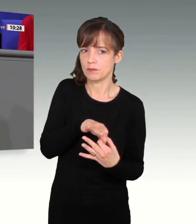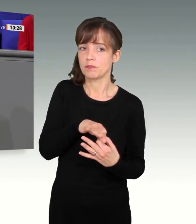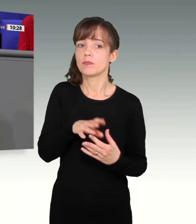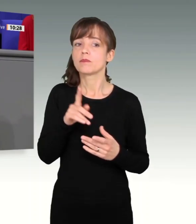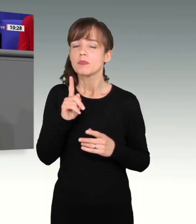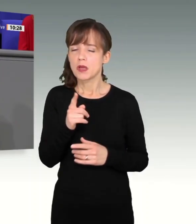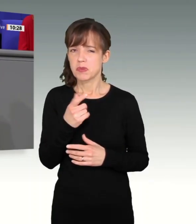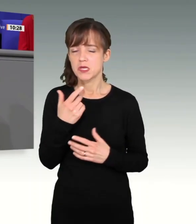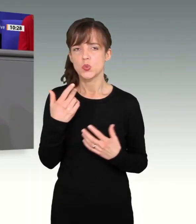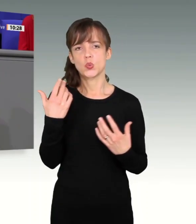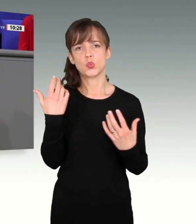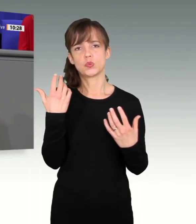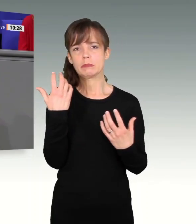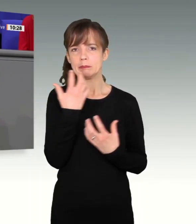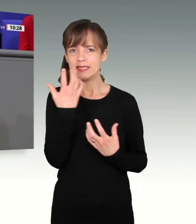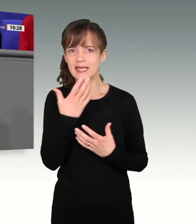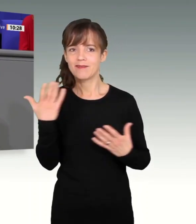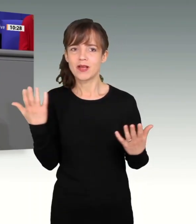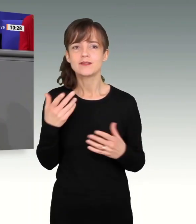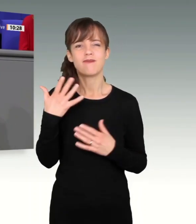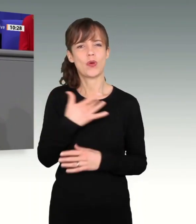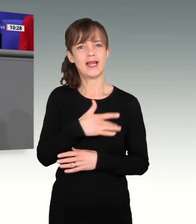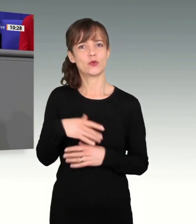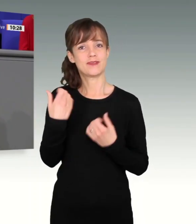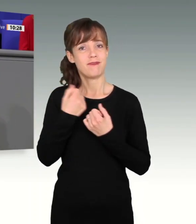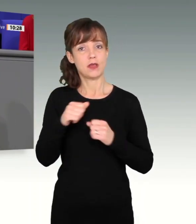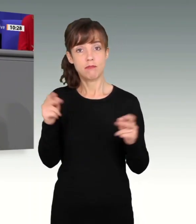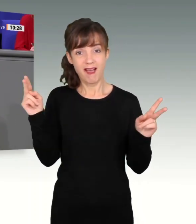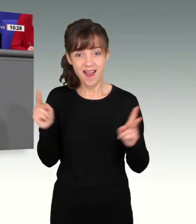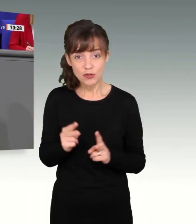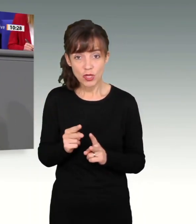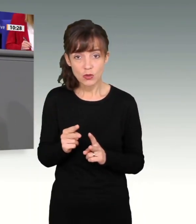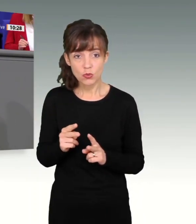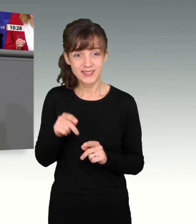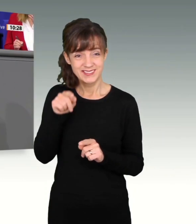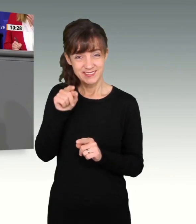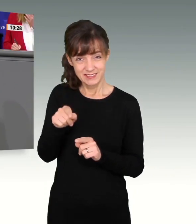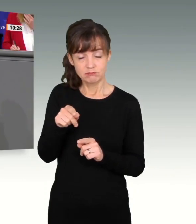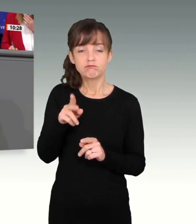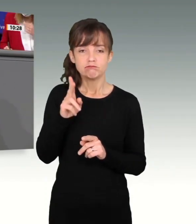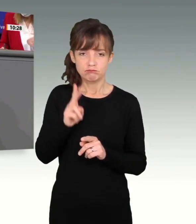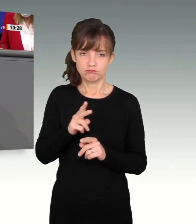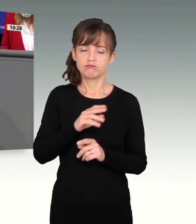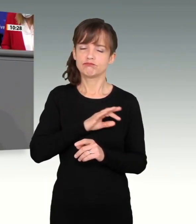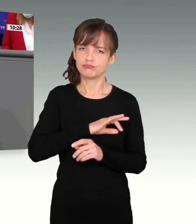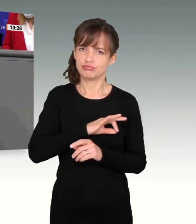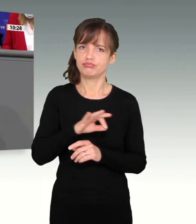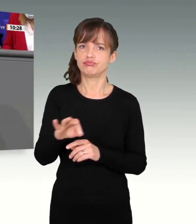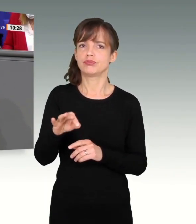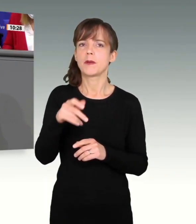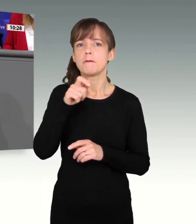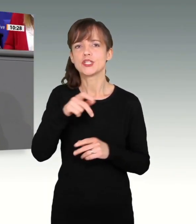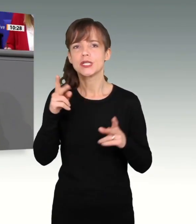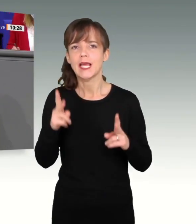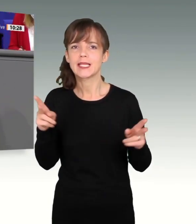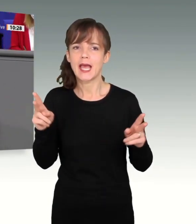welchen Gründen auch immer eingeschränkt wird. Dort werden in den allermeisten Fällen regelmäßig auch wesentliche Grundfreiheits und Menschenrechte